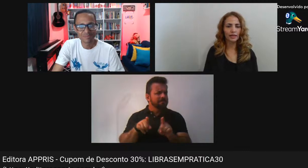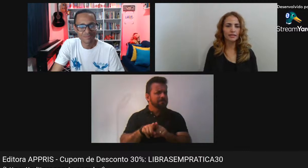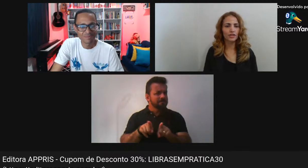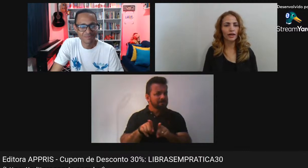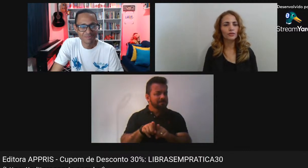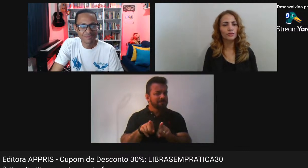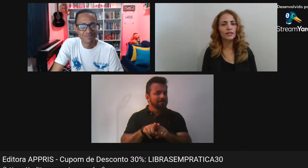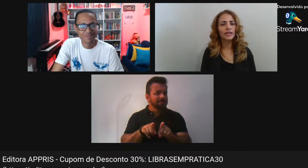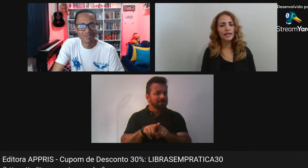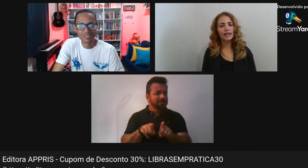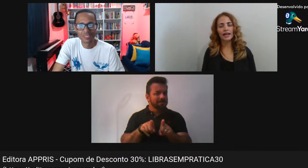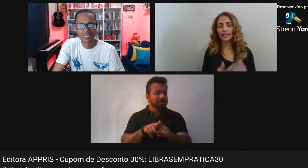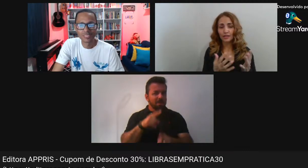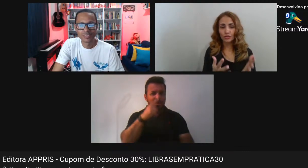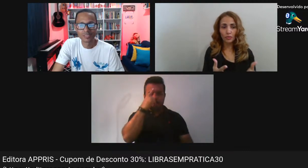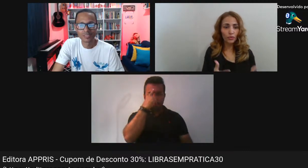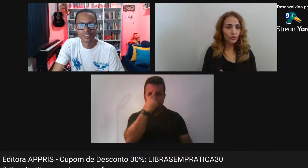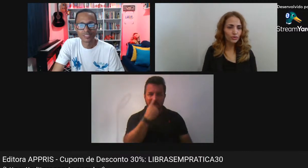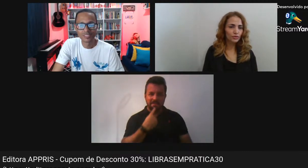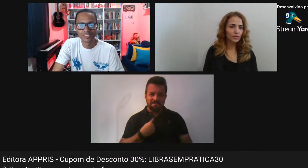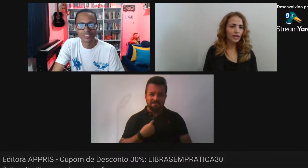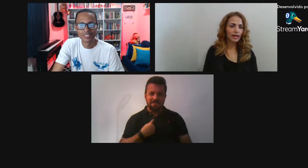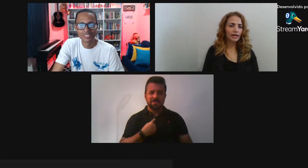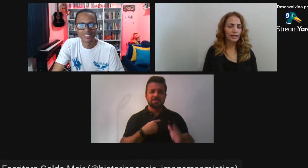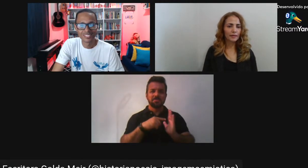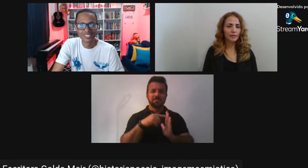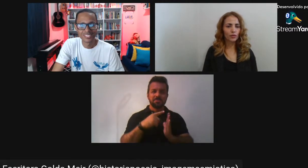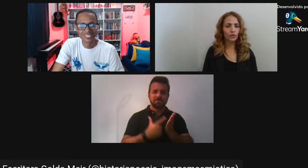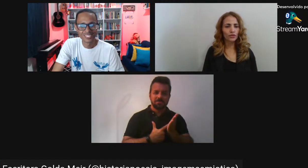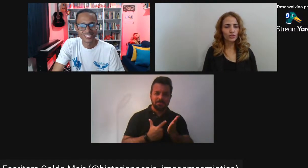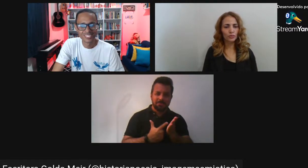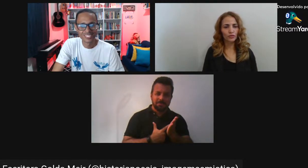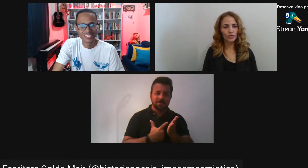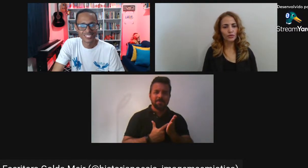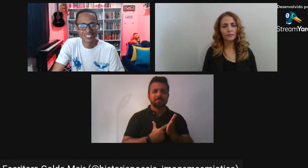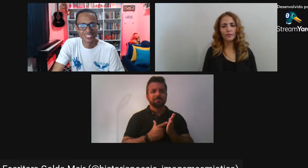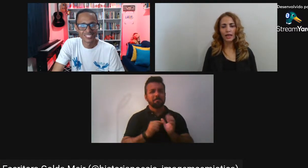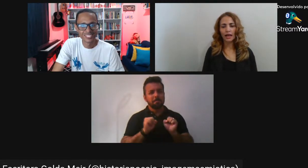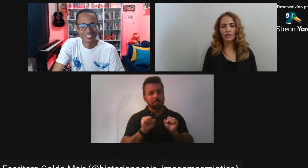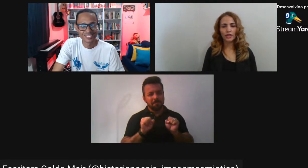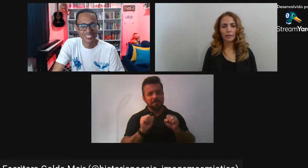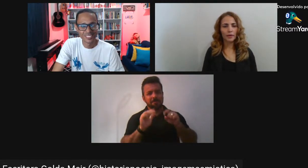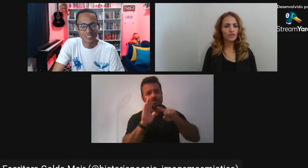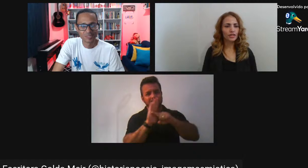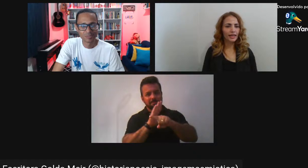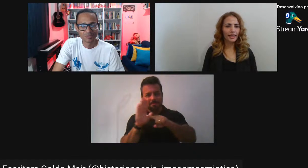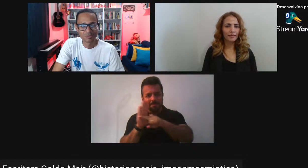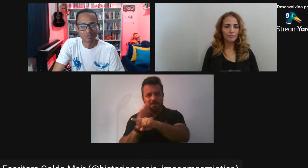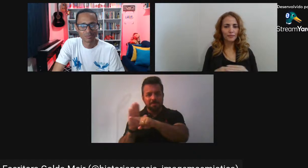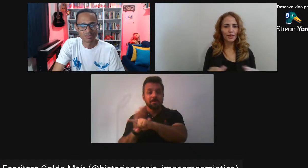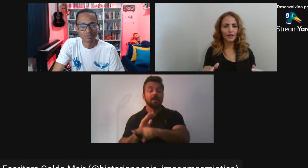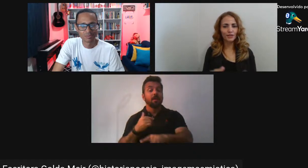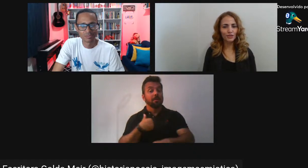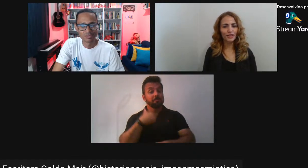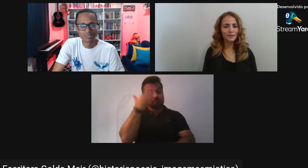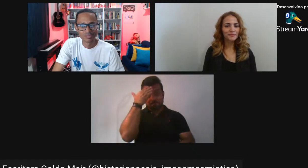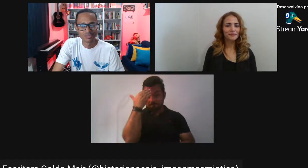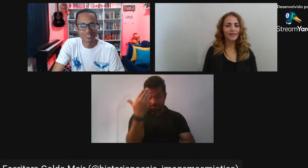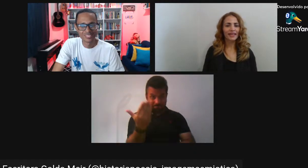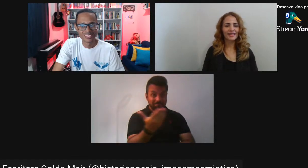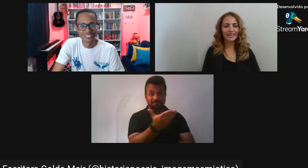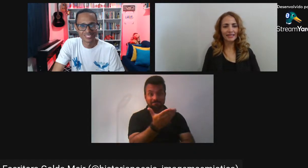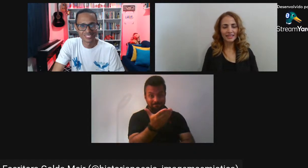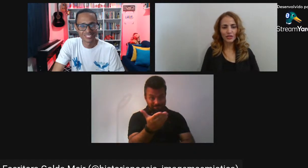aberta A esse diálogo Agradeço muito O convite do professor Acho que a página É brilhante